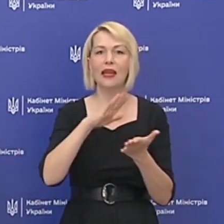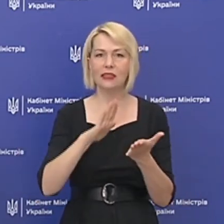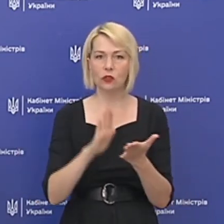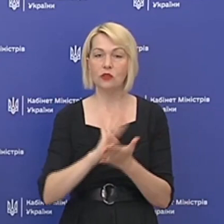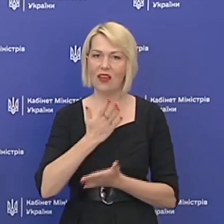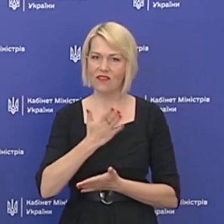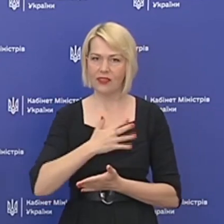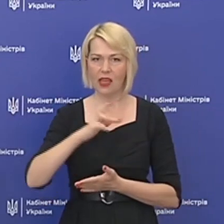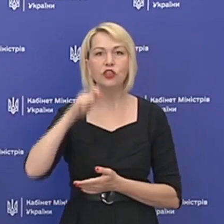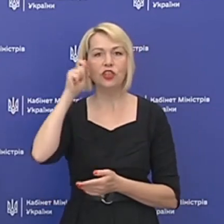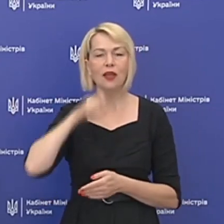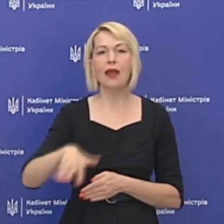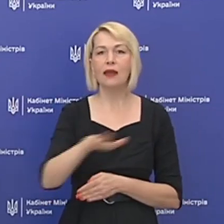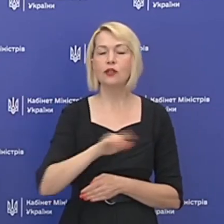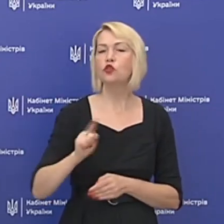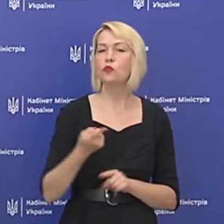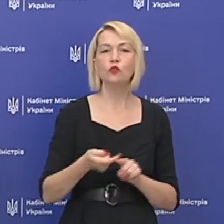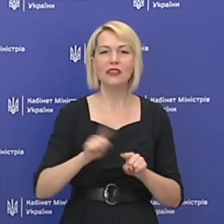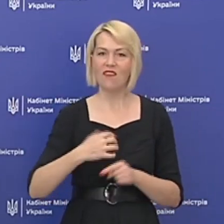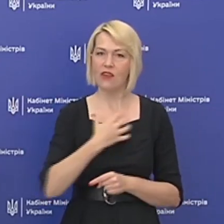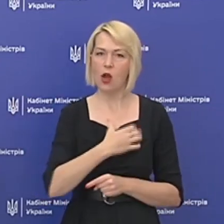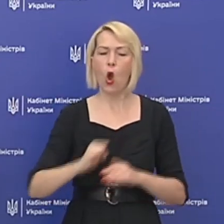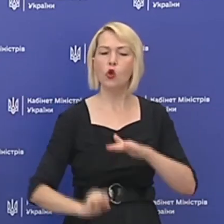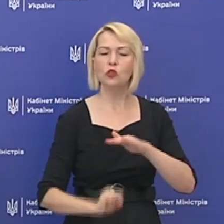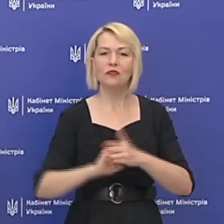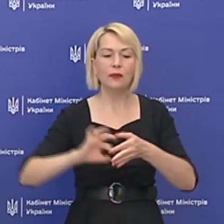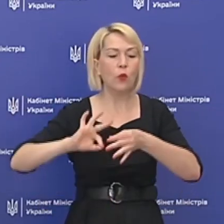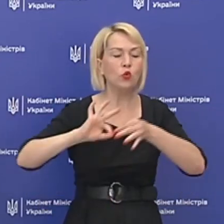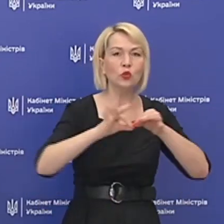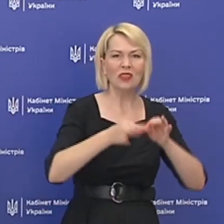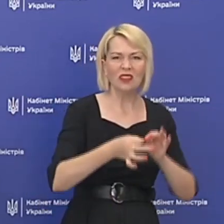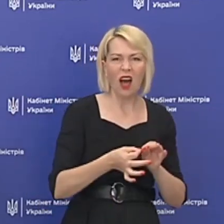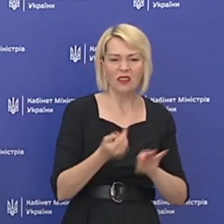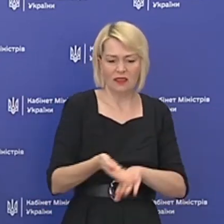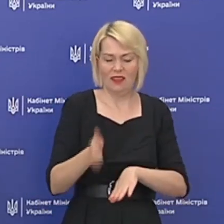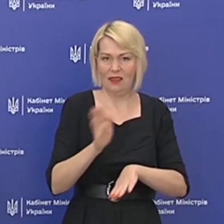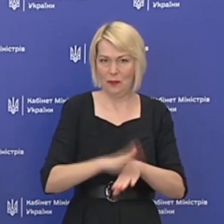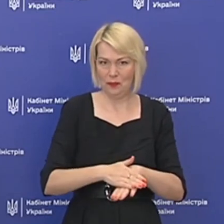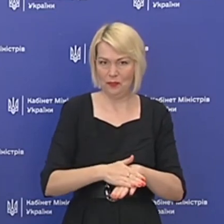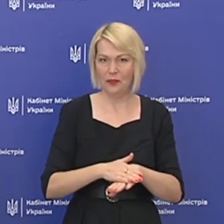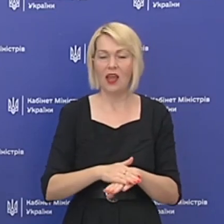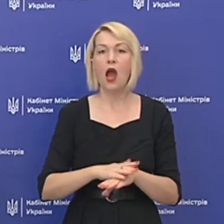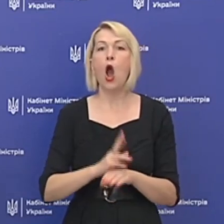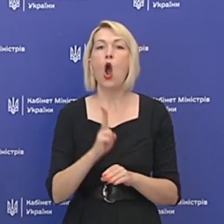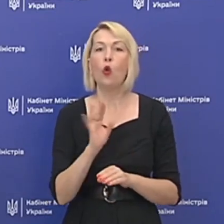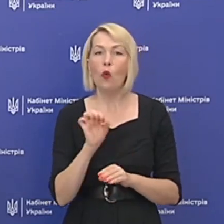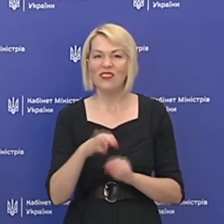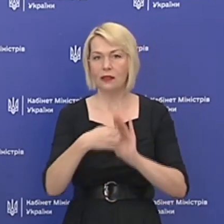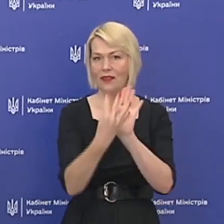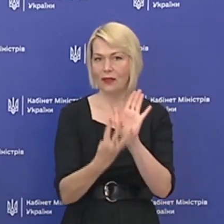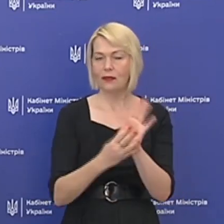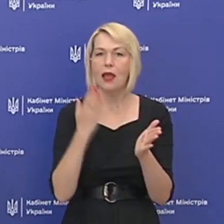в нашій країні. Чому це важливо? Тому що основним таким ускладненням COVID-19